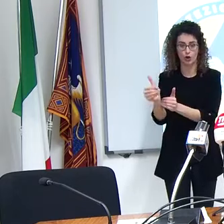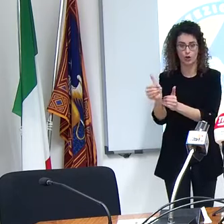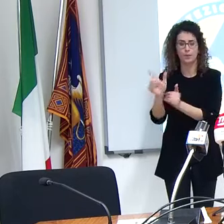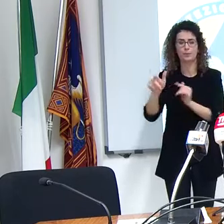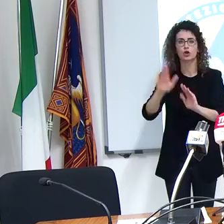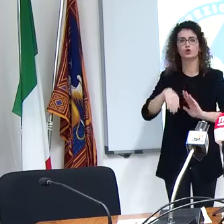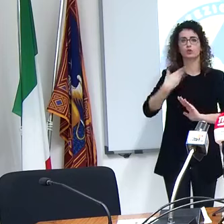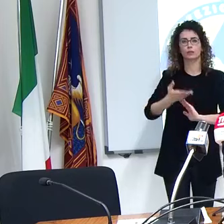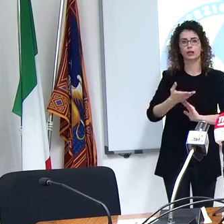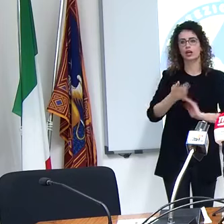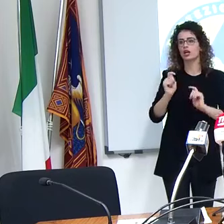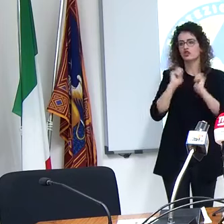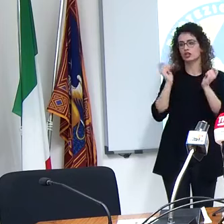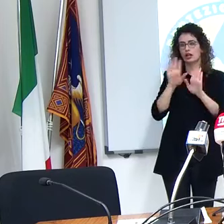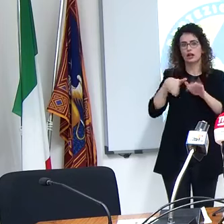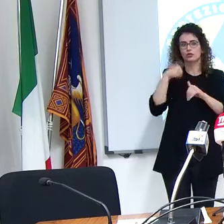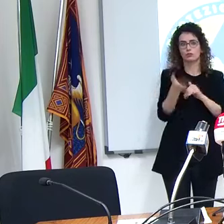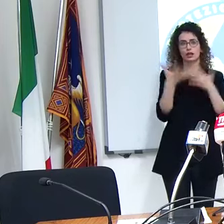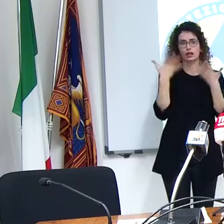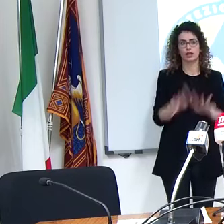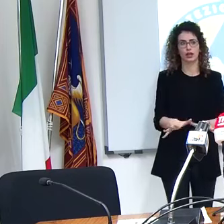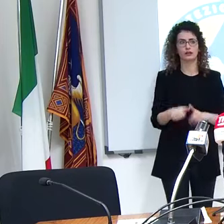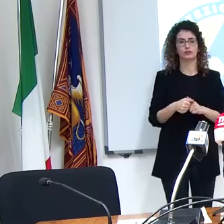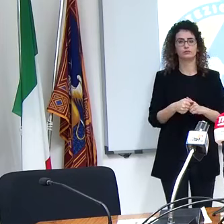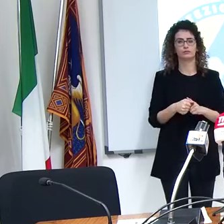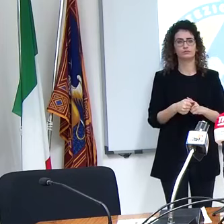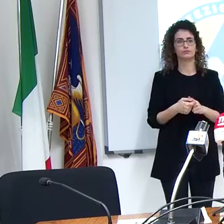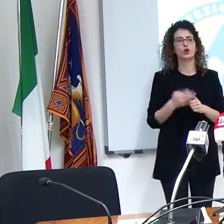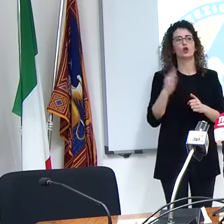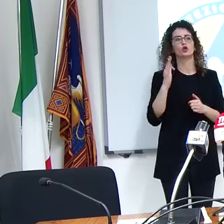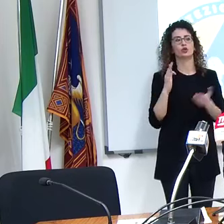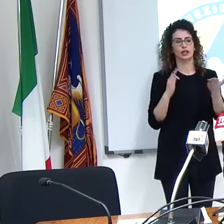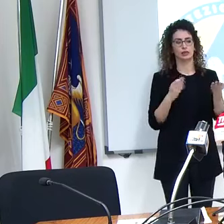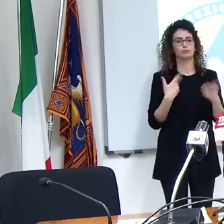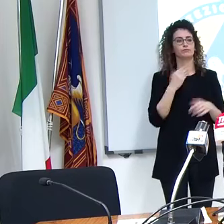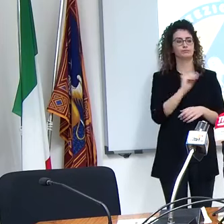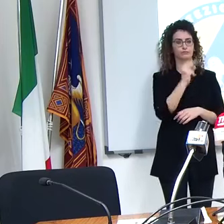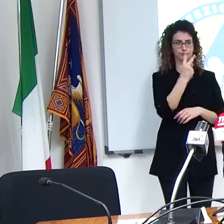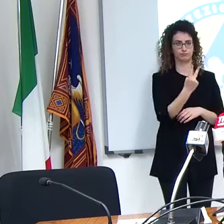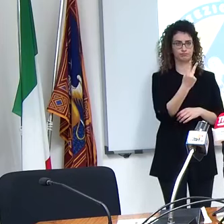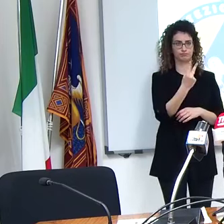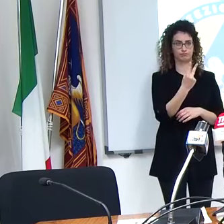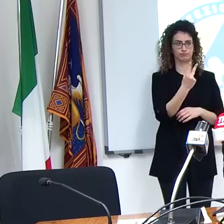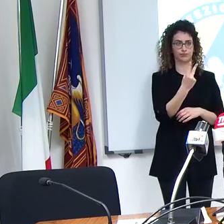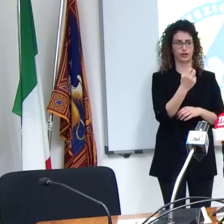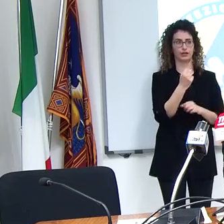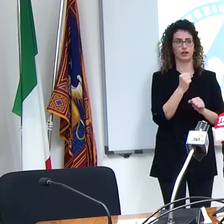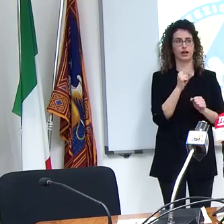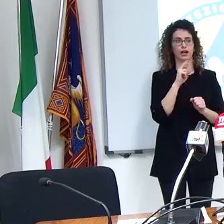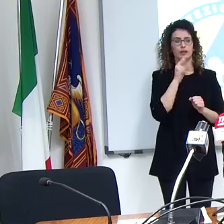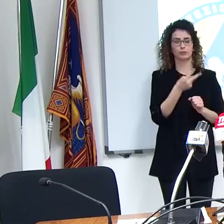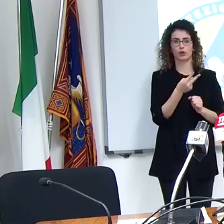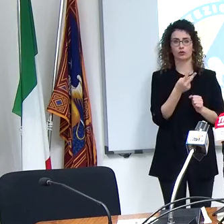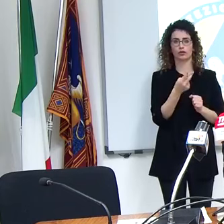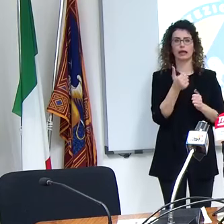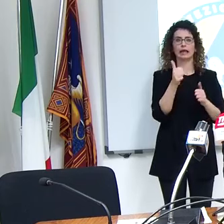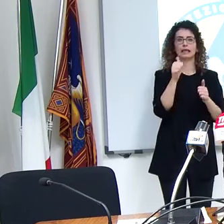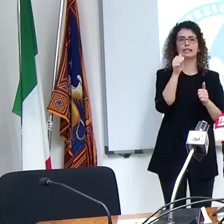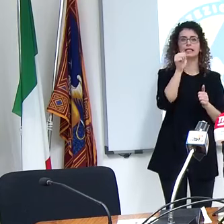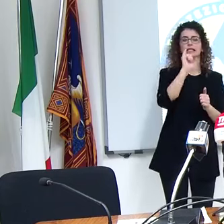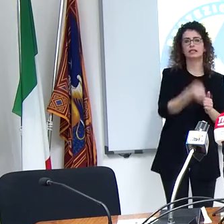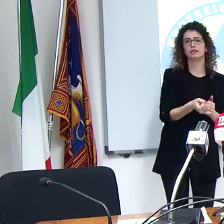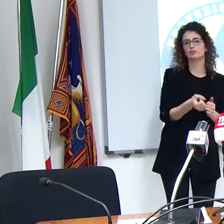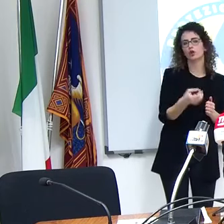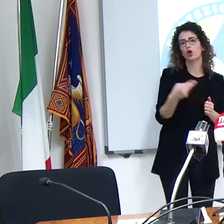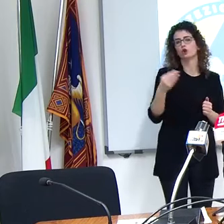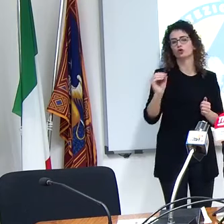si è superato si si si c'è esatto il mattino di parco due domande le quali è possibile rispondere con un sì o con un